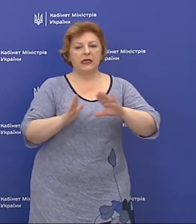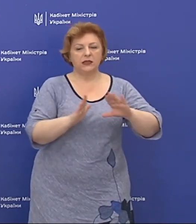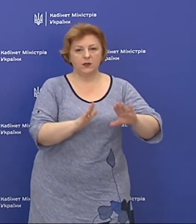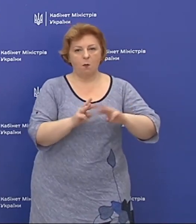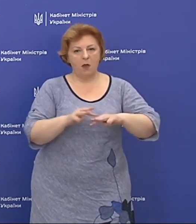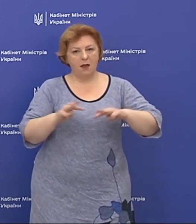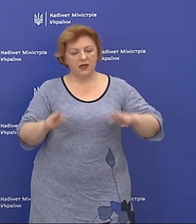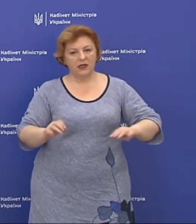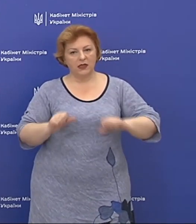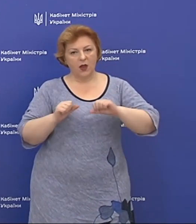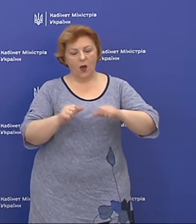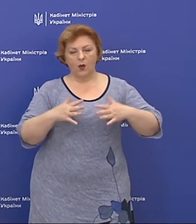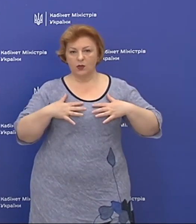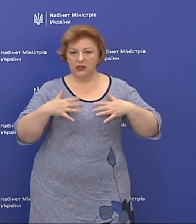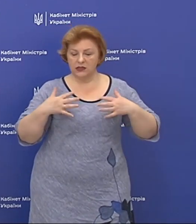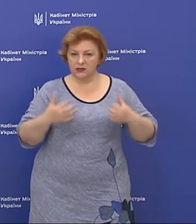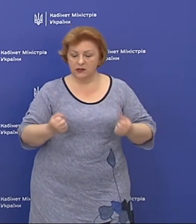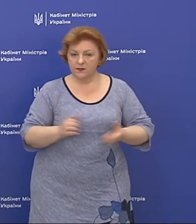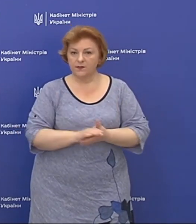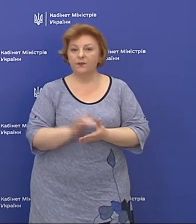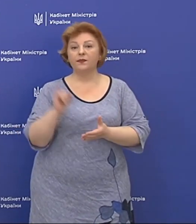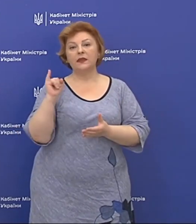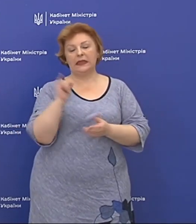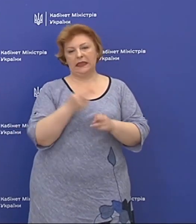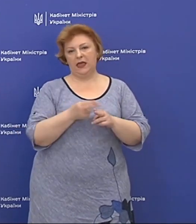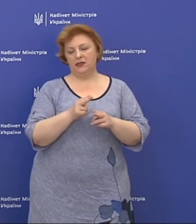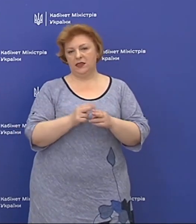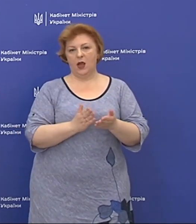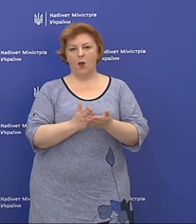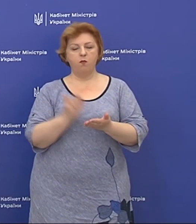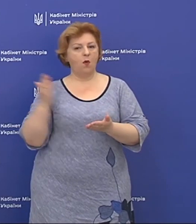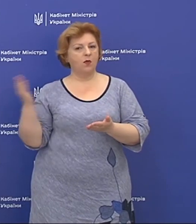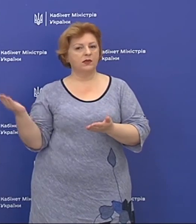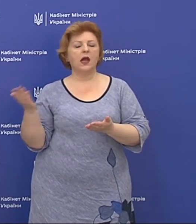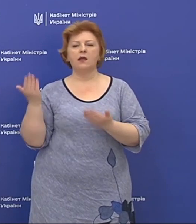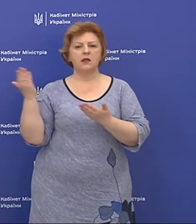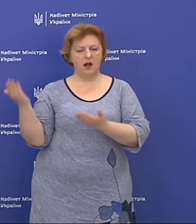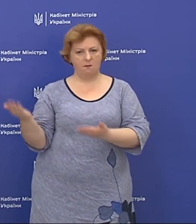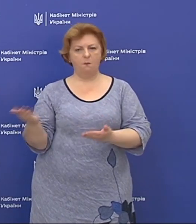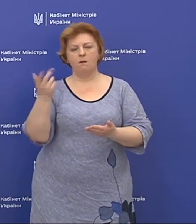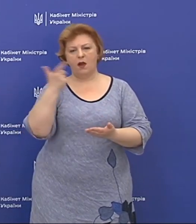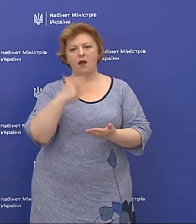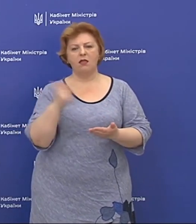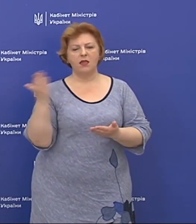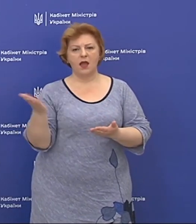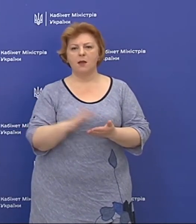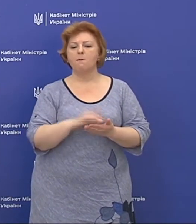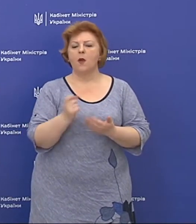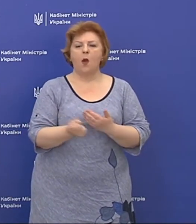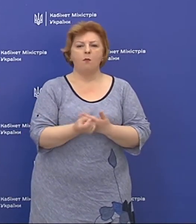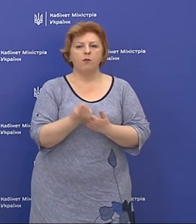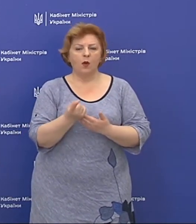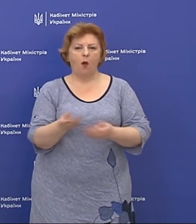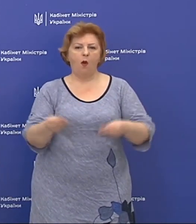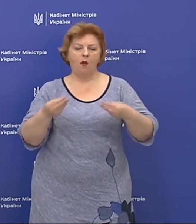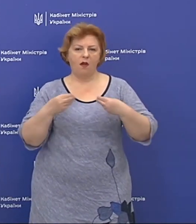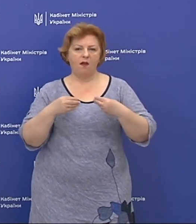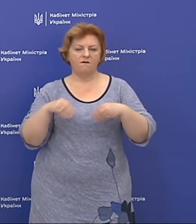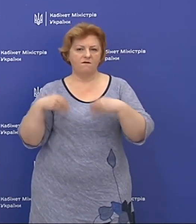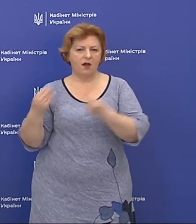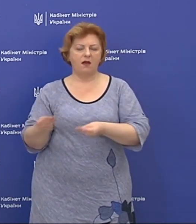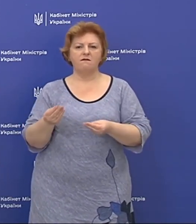міністра охорони здоров'я. І ця посада для мене це прояв великої довіри